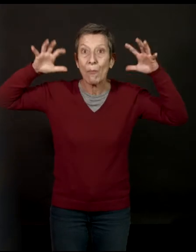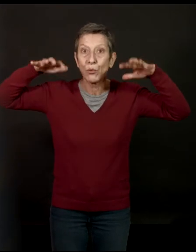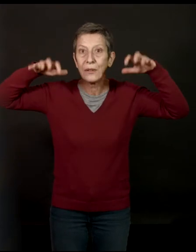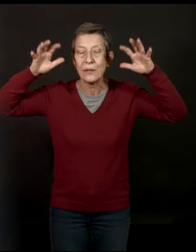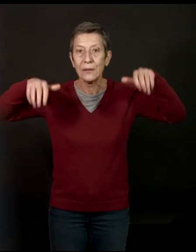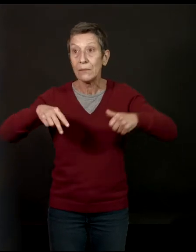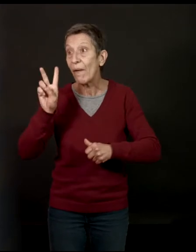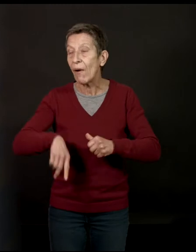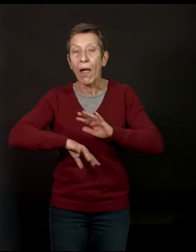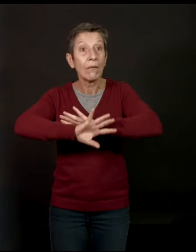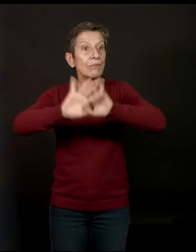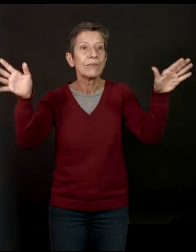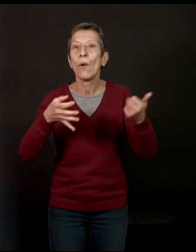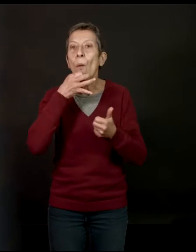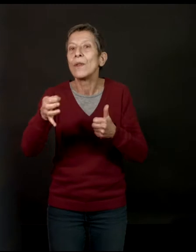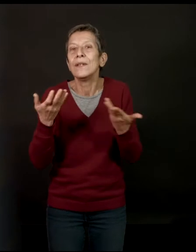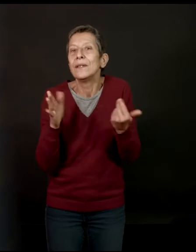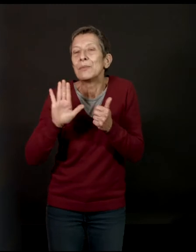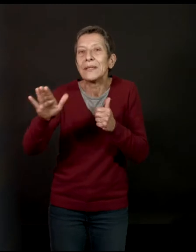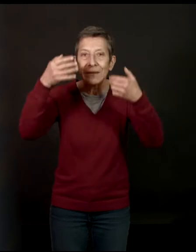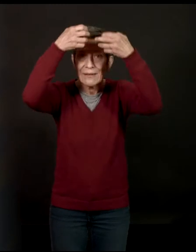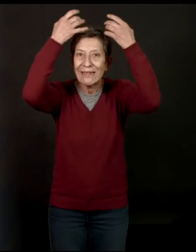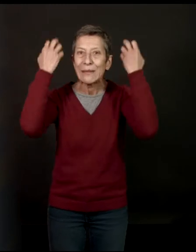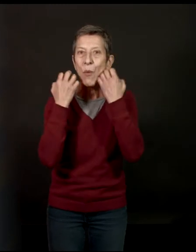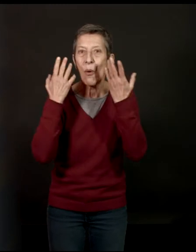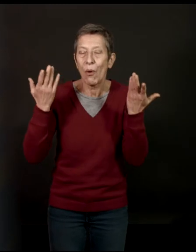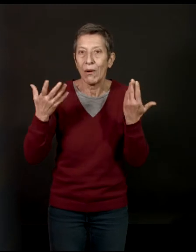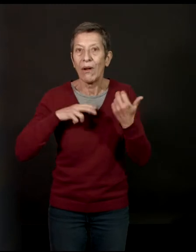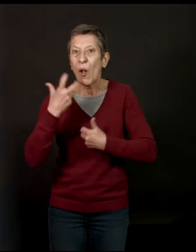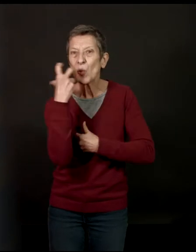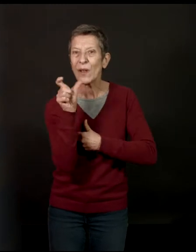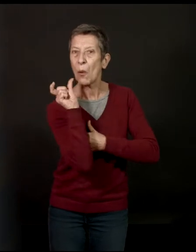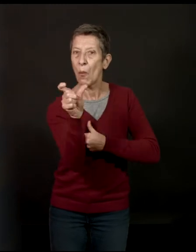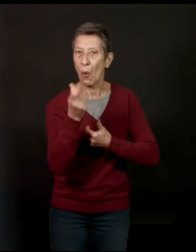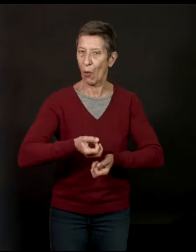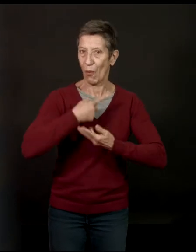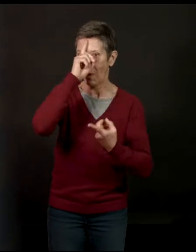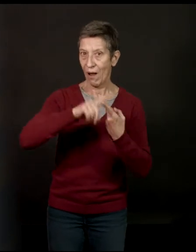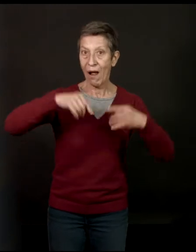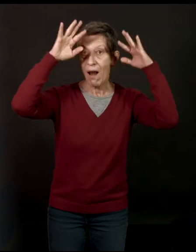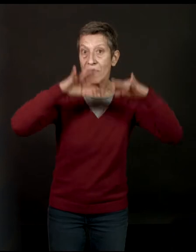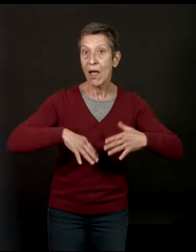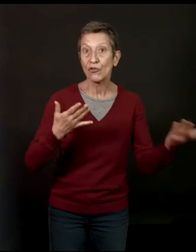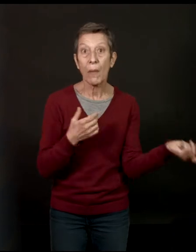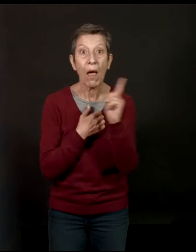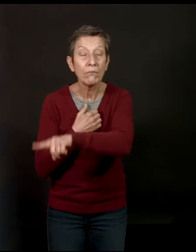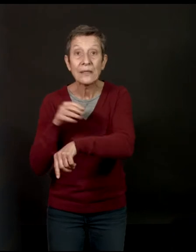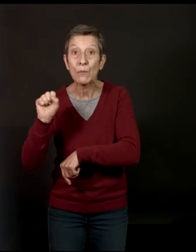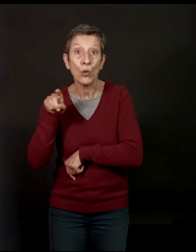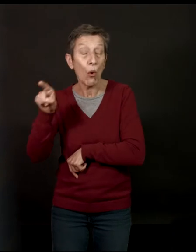pluie et qu'il n'y pas meilleur. On dit que les Eskimos ont, je sais combien, 300 mots pour parler de la neige. Je pense que Simonon doit en avoir encore plus pour parler de la